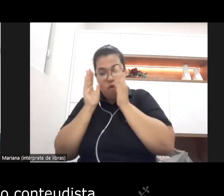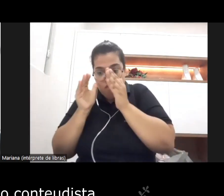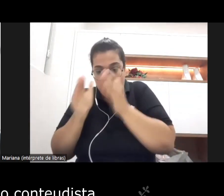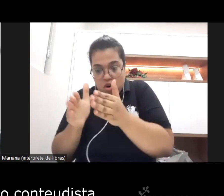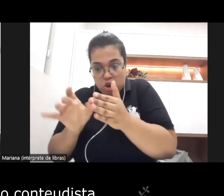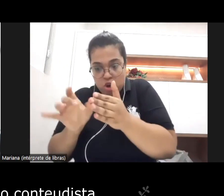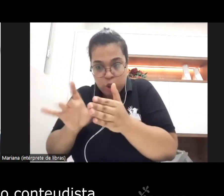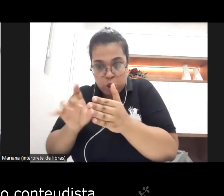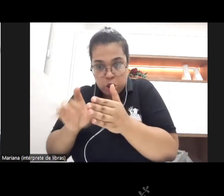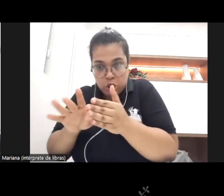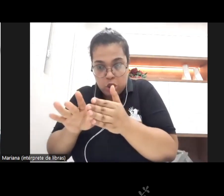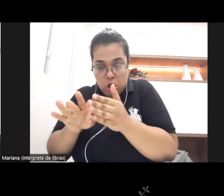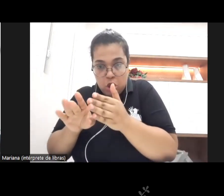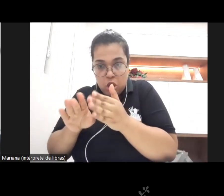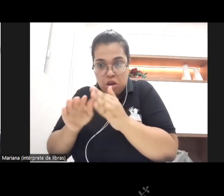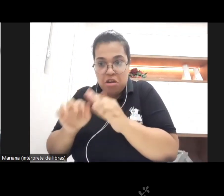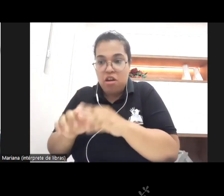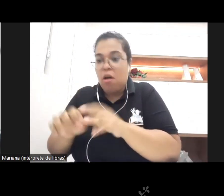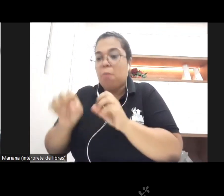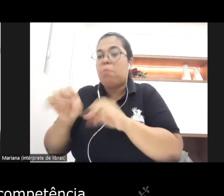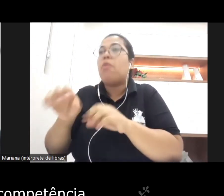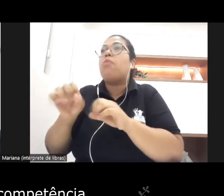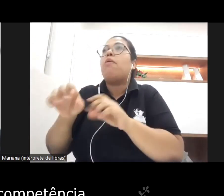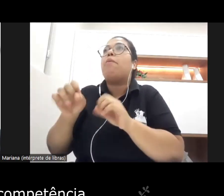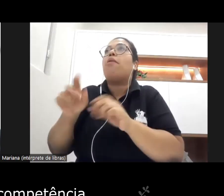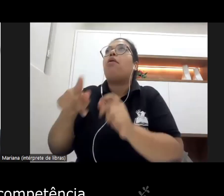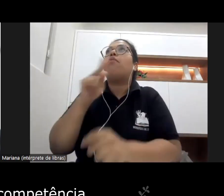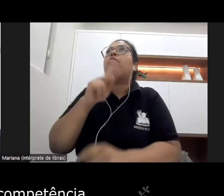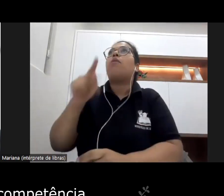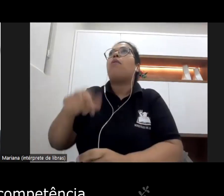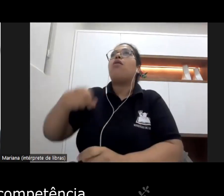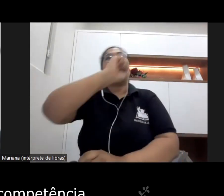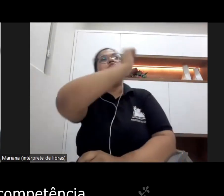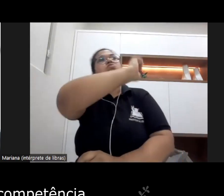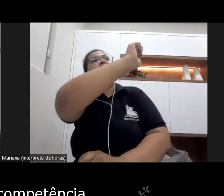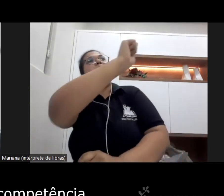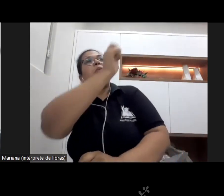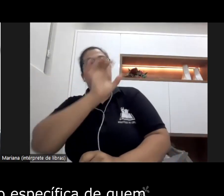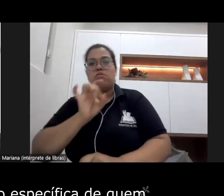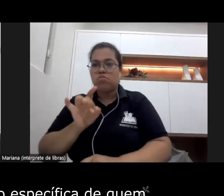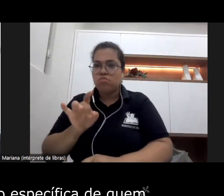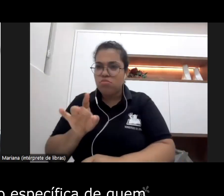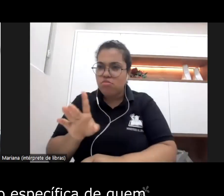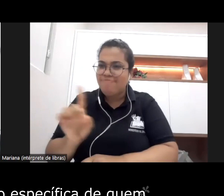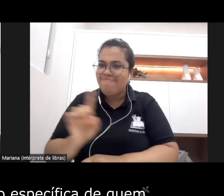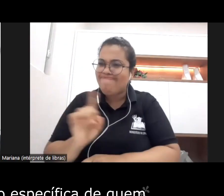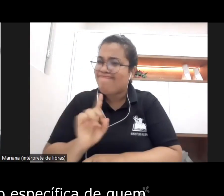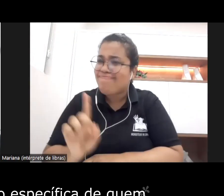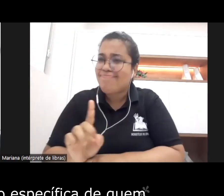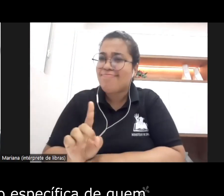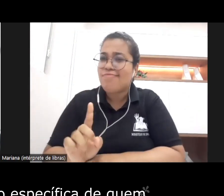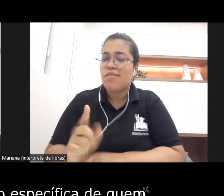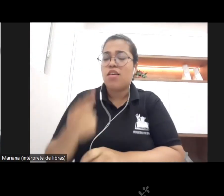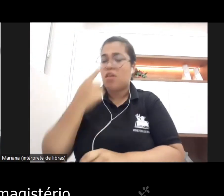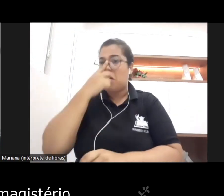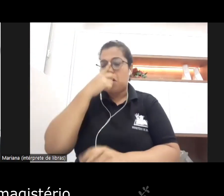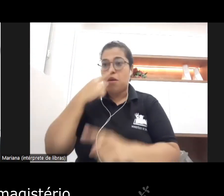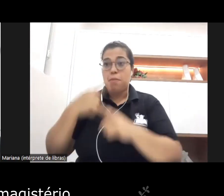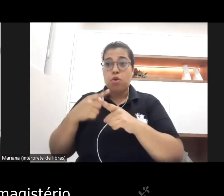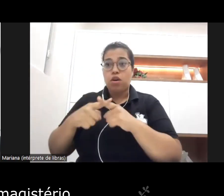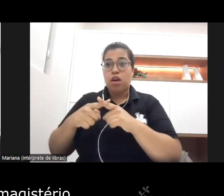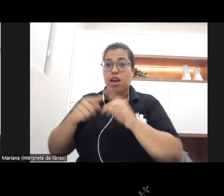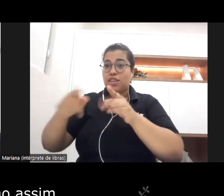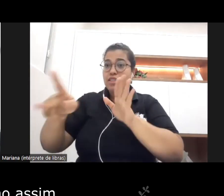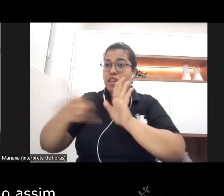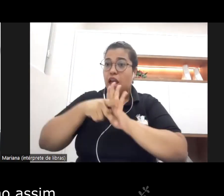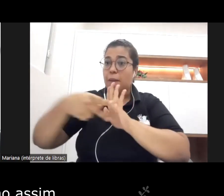conteudista essa é uma competência uma área de atuação específica de quem exerce o